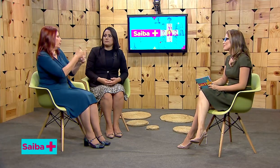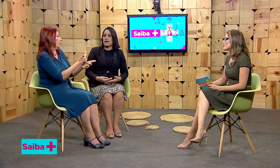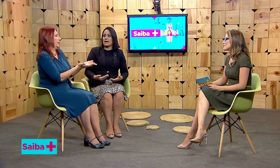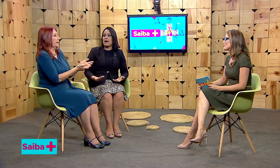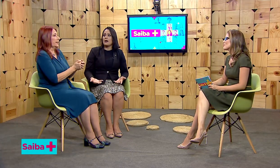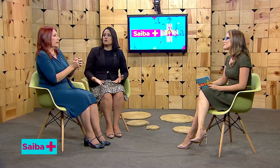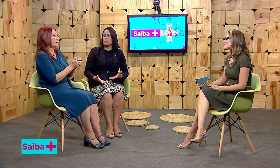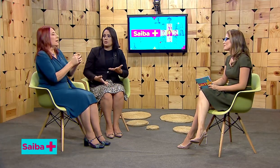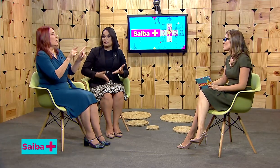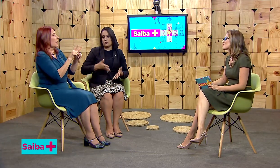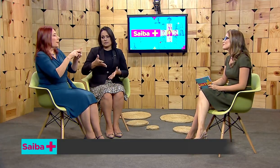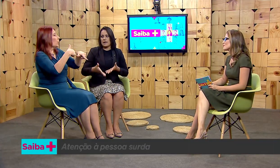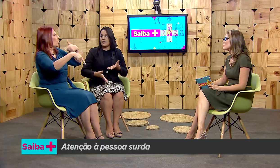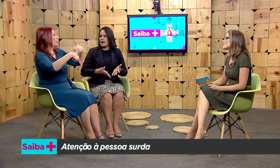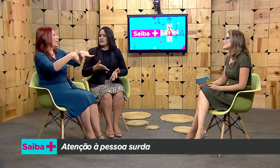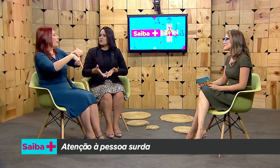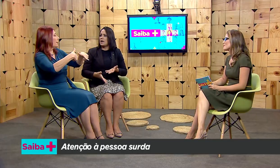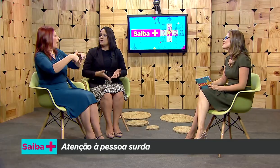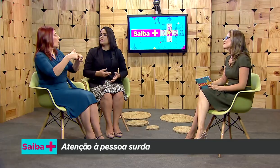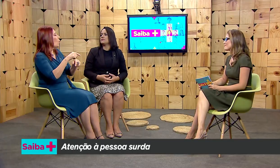macacos por usar as mãos.